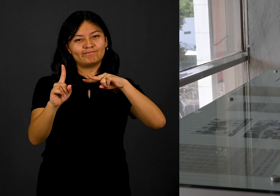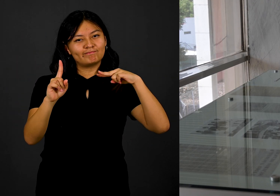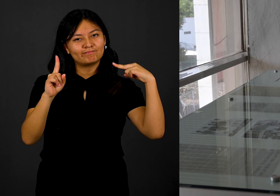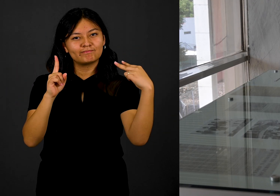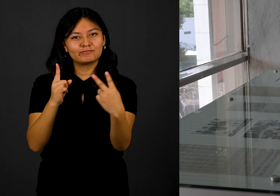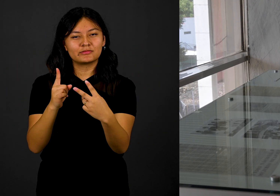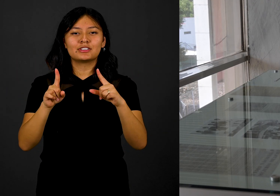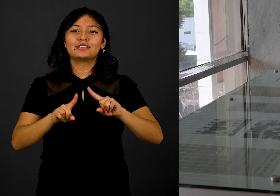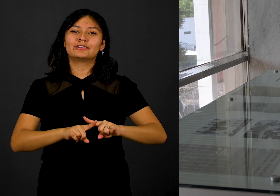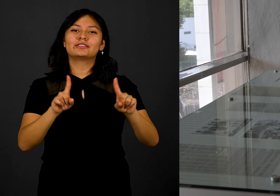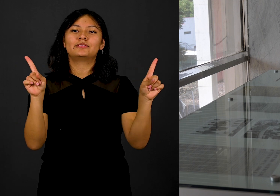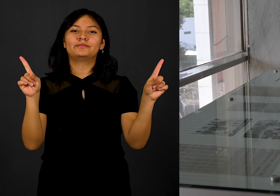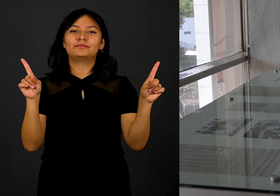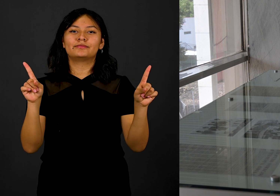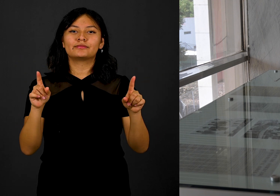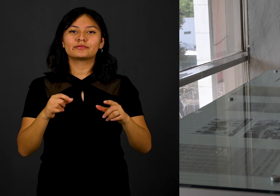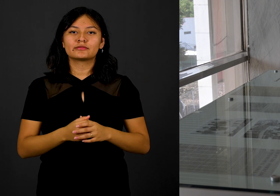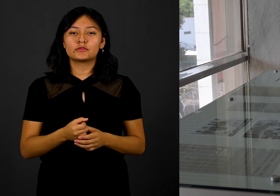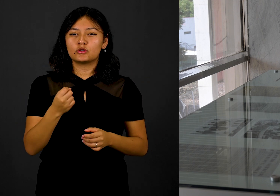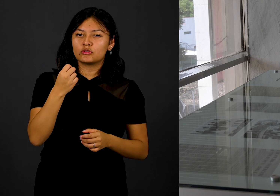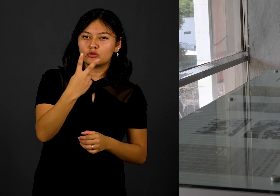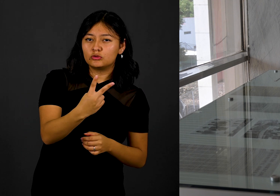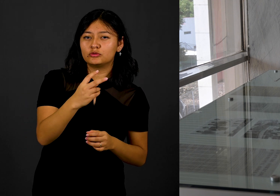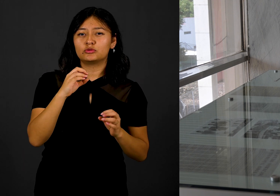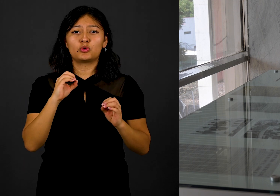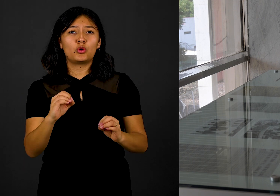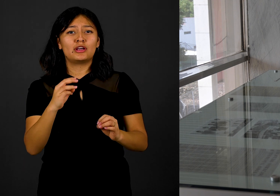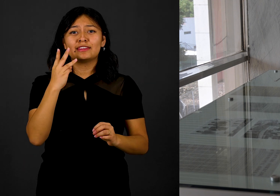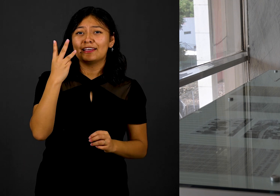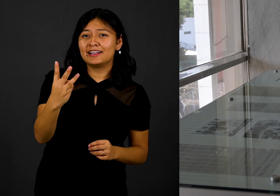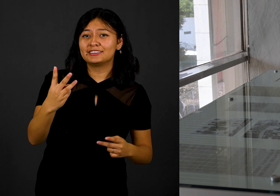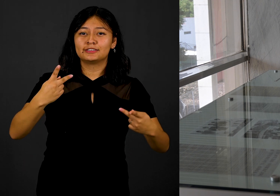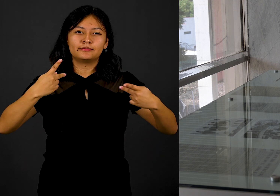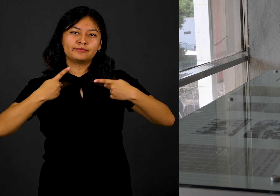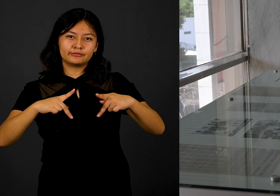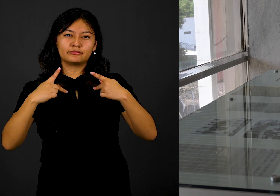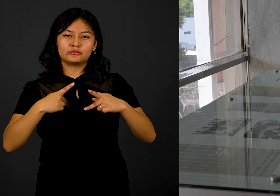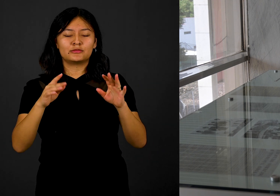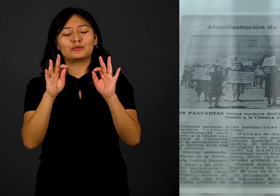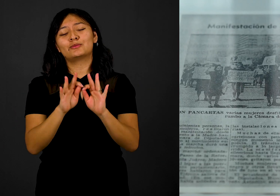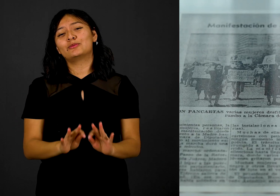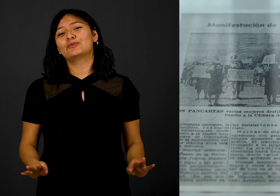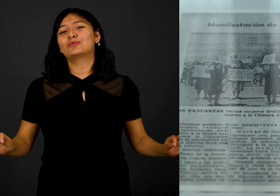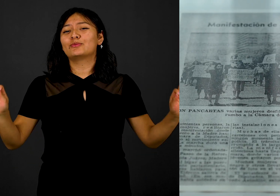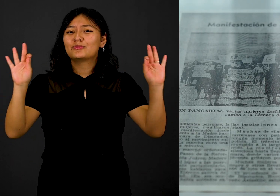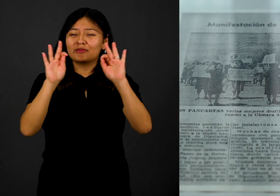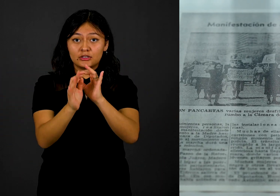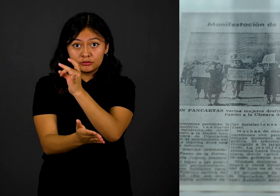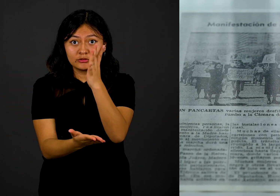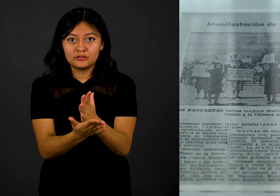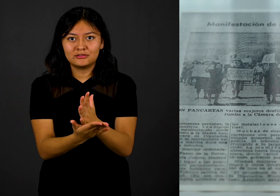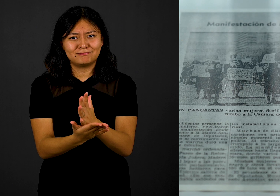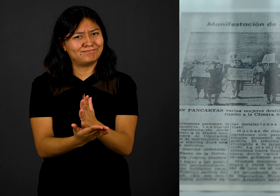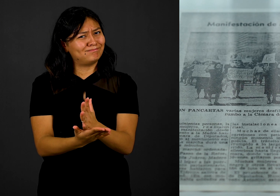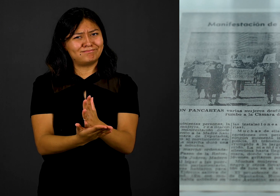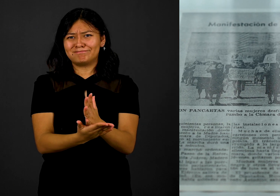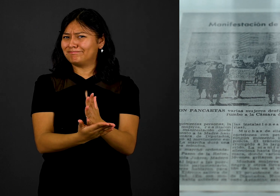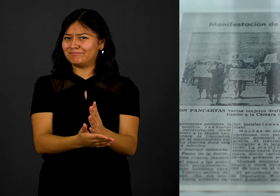enfrentamiento entre gobierno contra estudiantes. El 68 es un universo lleno de muchos personajes y de muchos